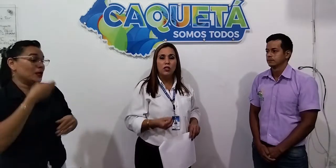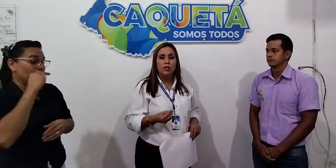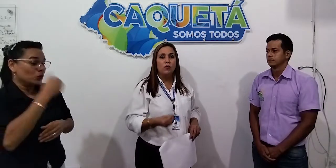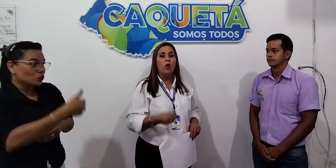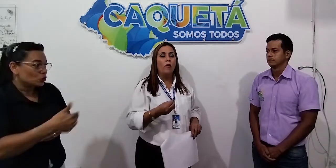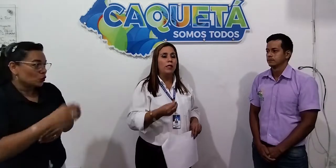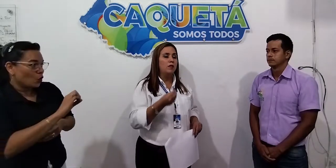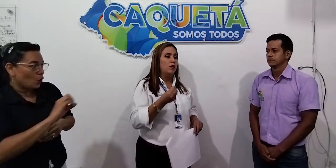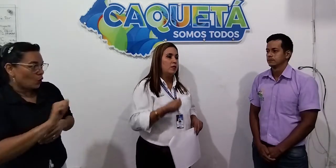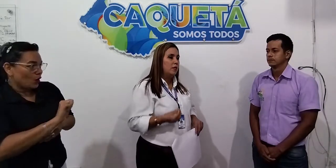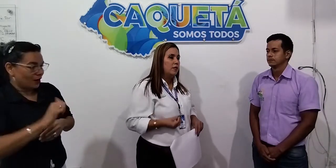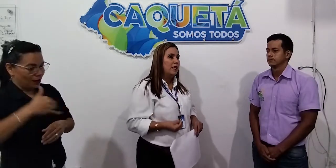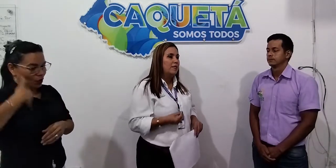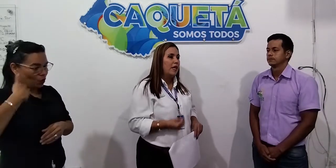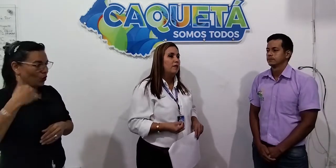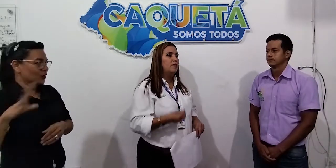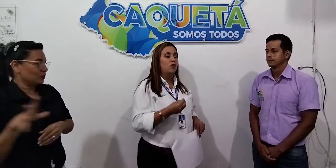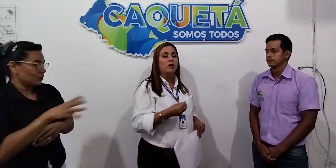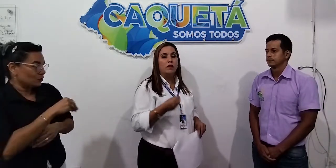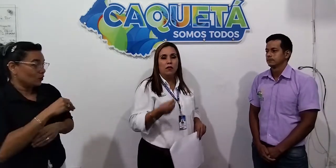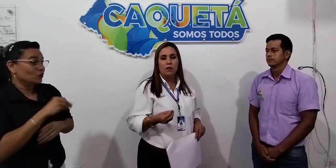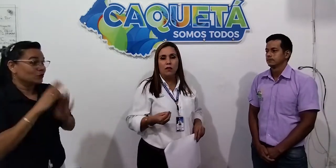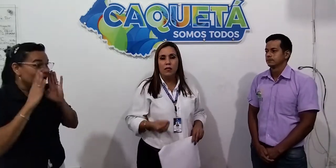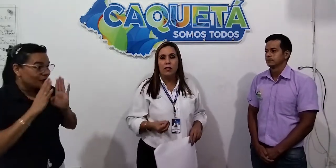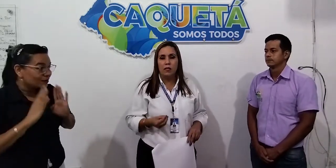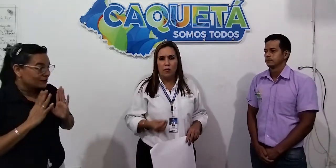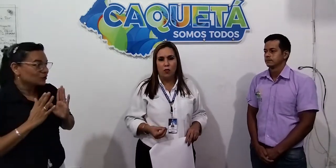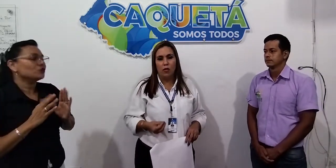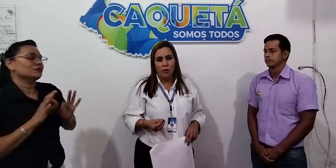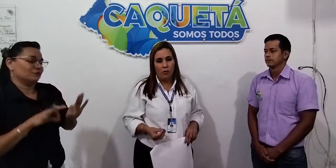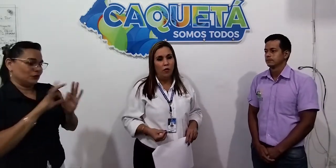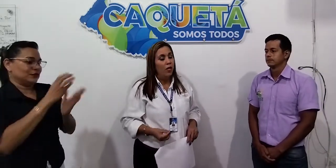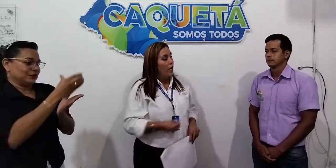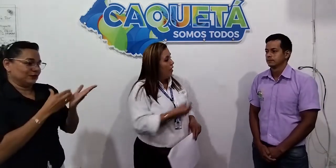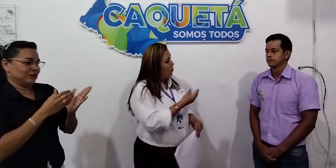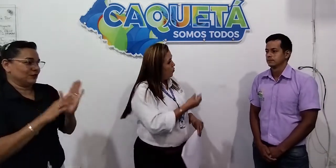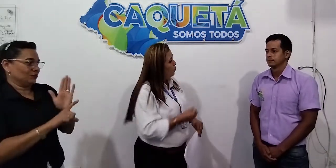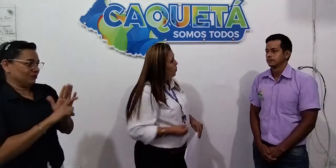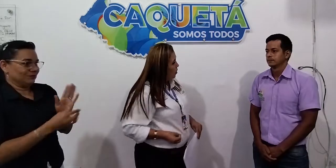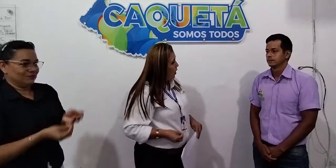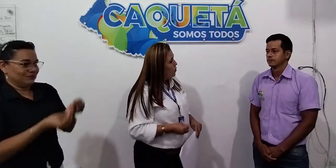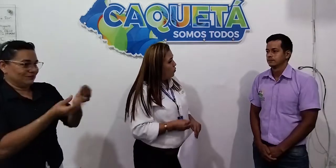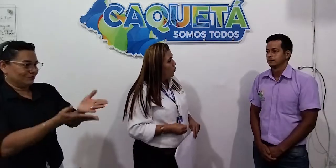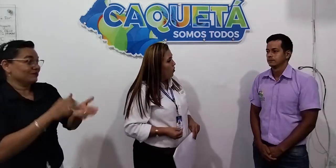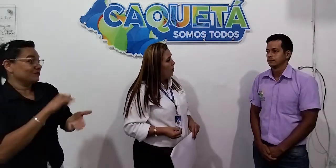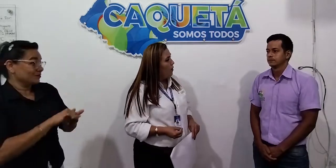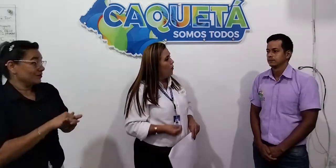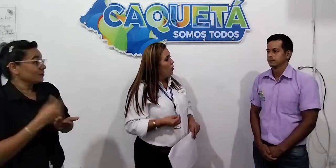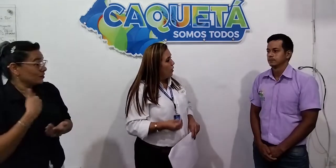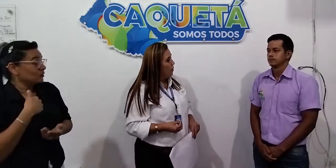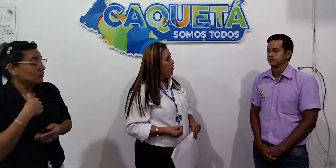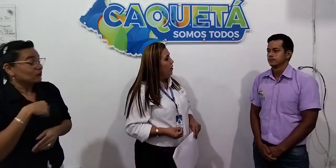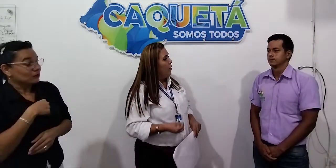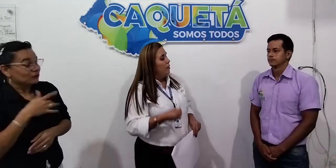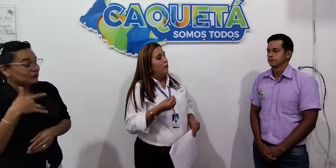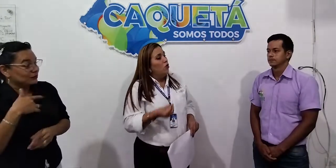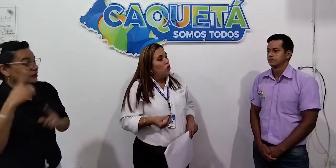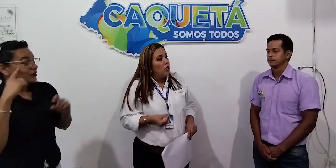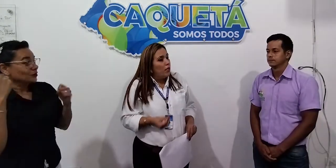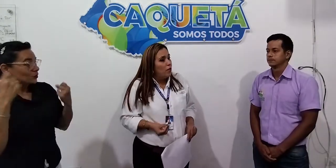niñas, jóvenes, adolescentes que están siendo atendidos tras el sistema educativo. Es un problema muy grave no tener